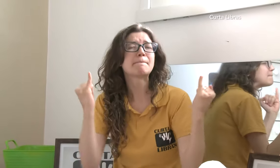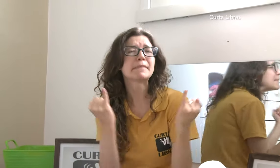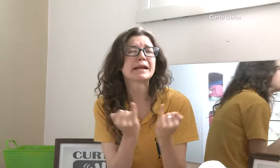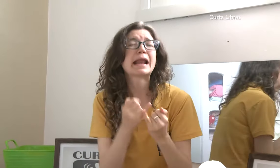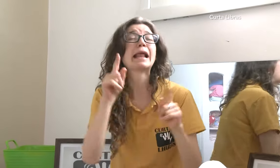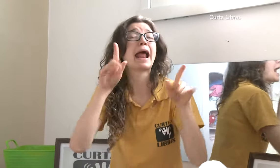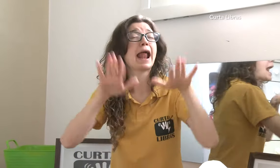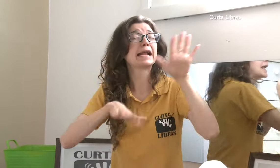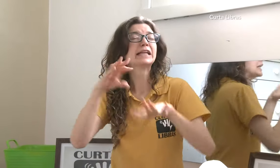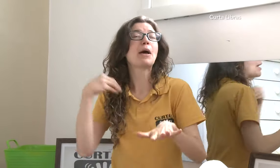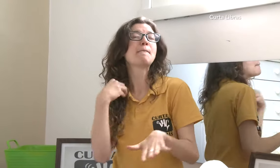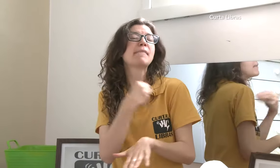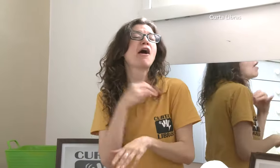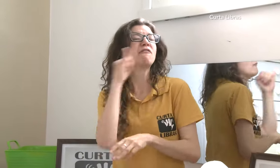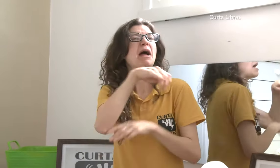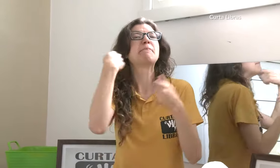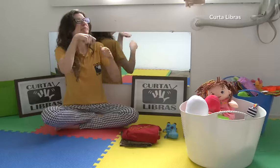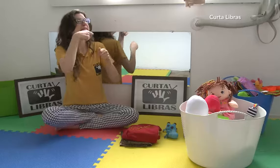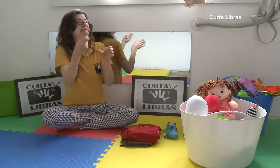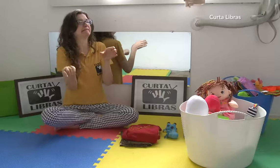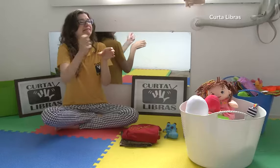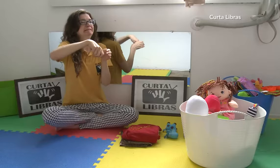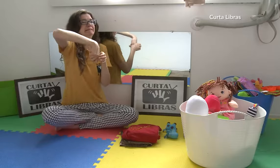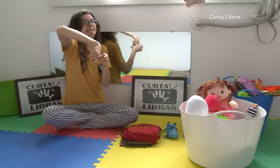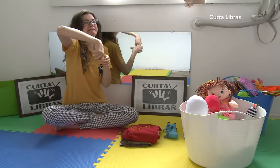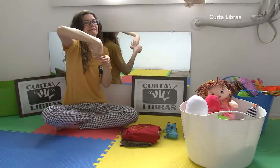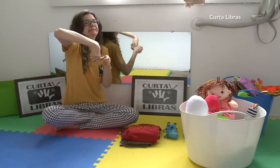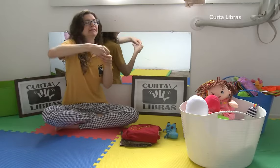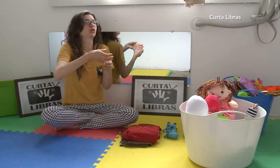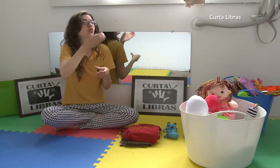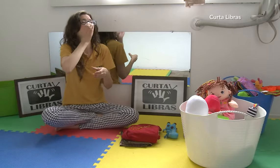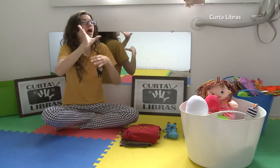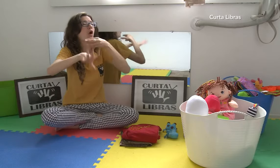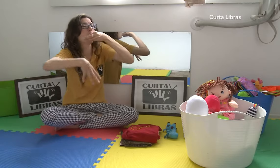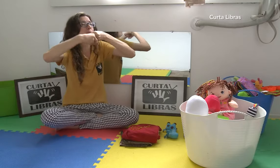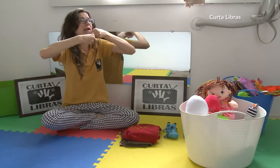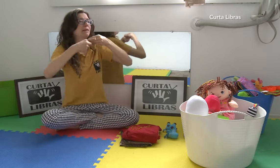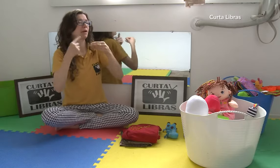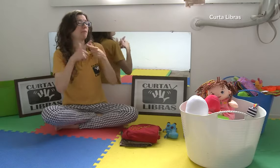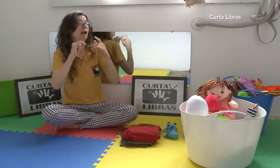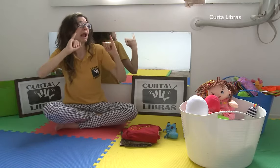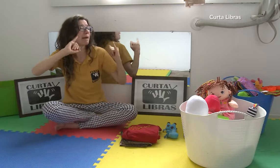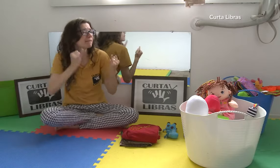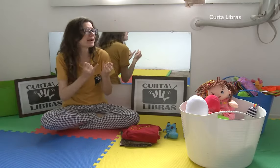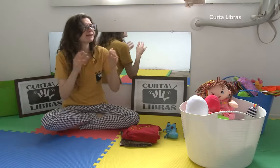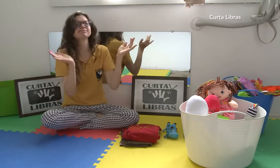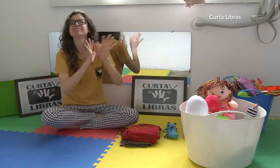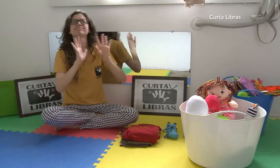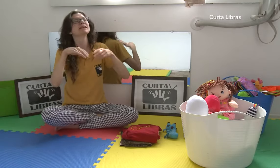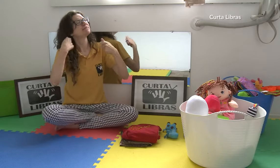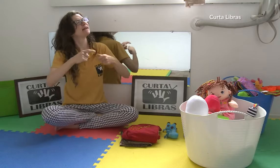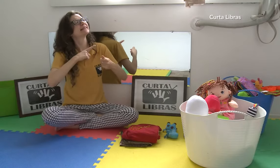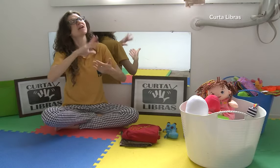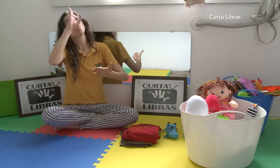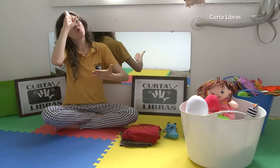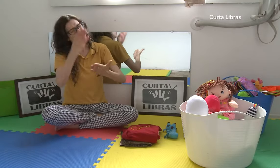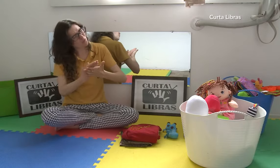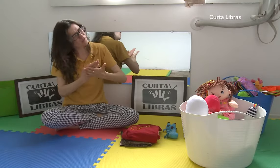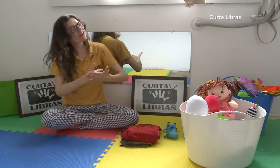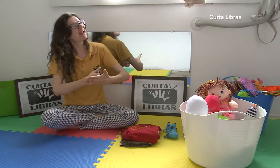dói. É um pouco difícil e pode ser que o bebê perca peso. Inclusive, alguns médicos recomendam complementação alimentar para